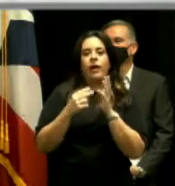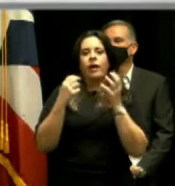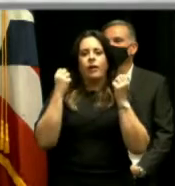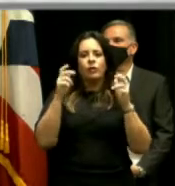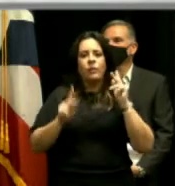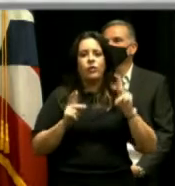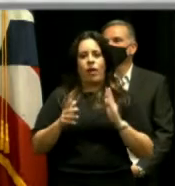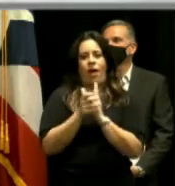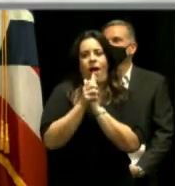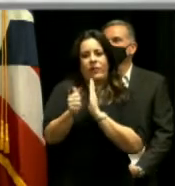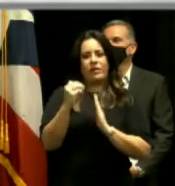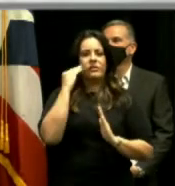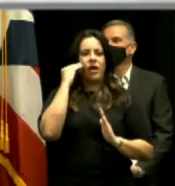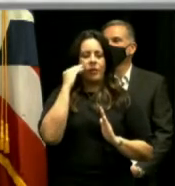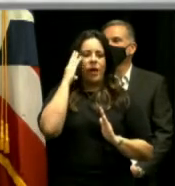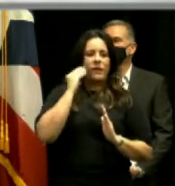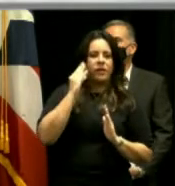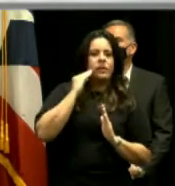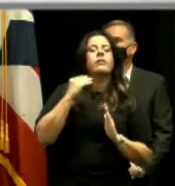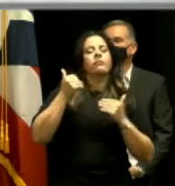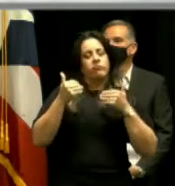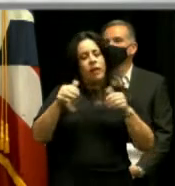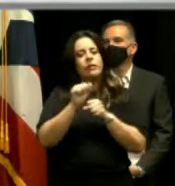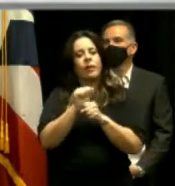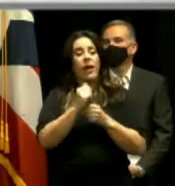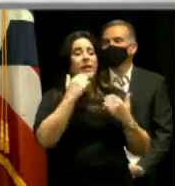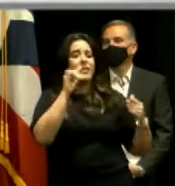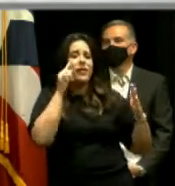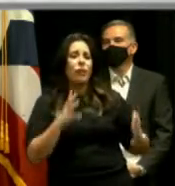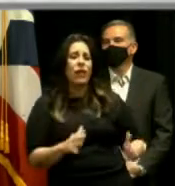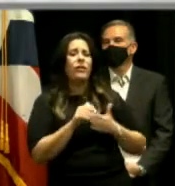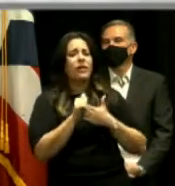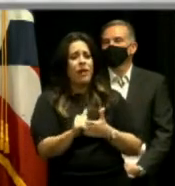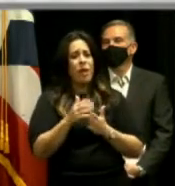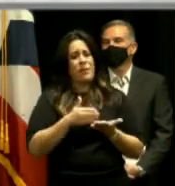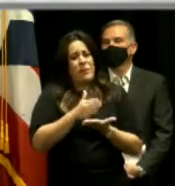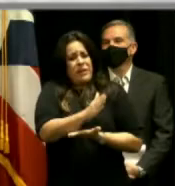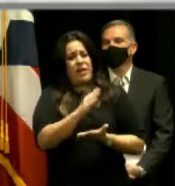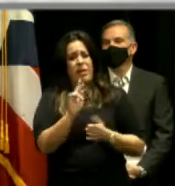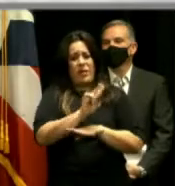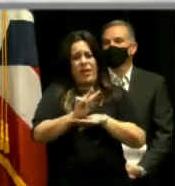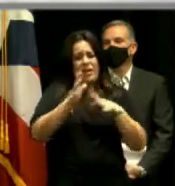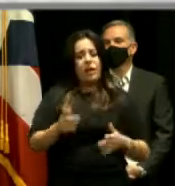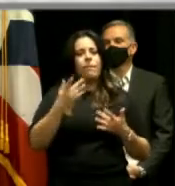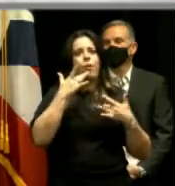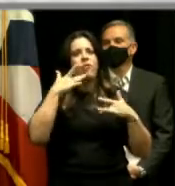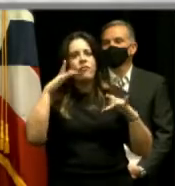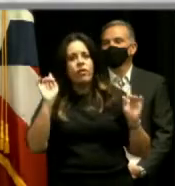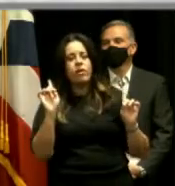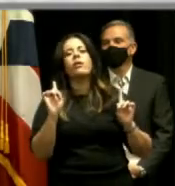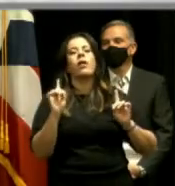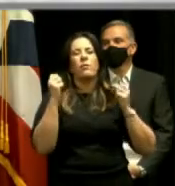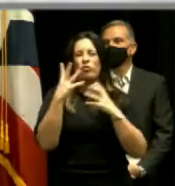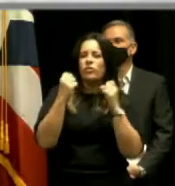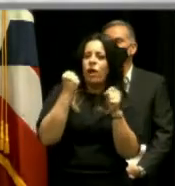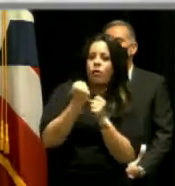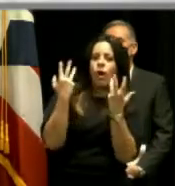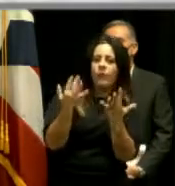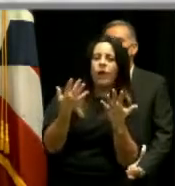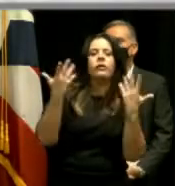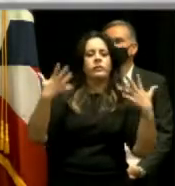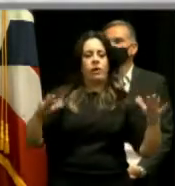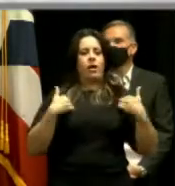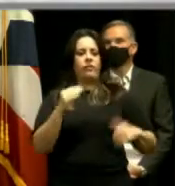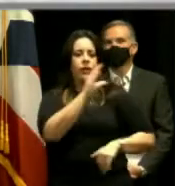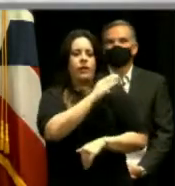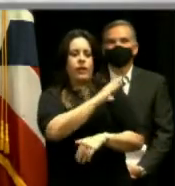sabe bregar con esto, está haciendo el trabajo. Gracias, gobernador, por su liderato y por permitir que los viequenses, por fin, luego de muchos años, tengan su propia clínica de